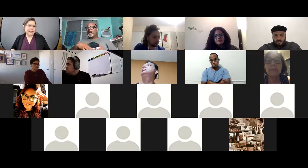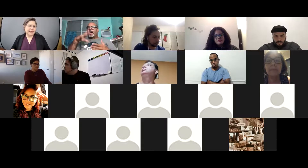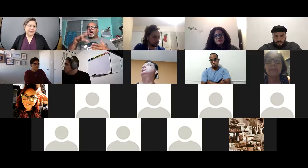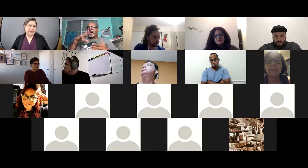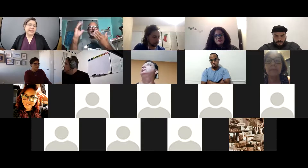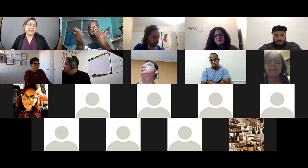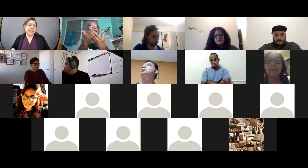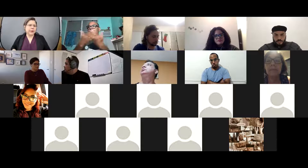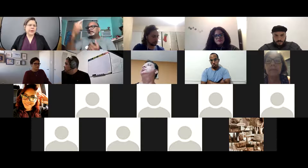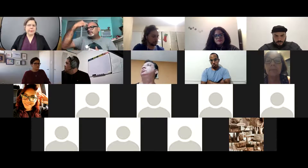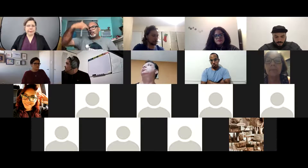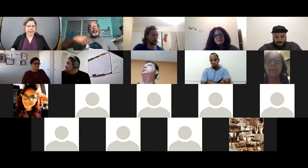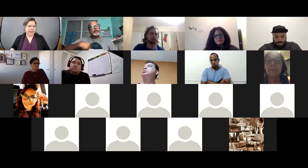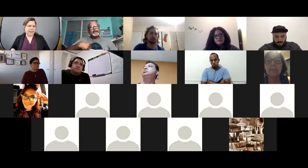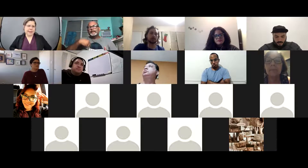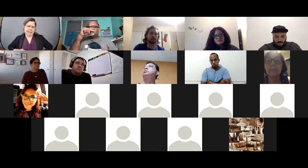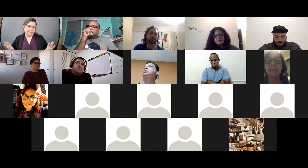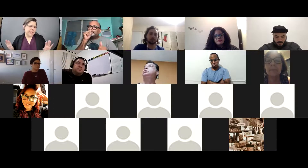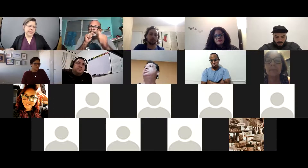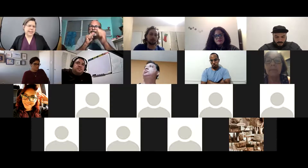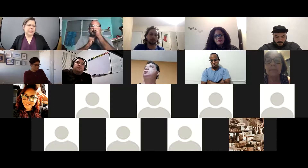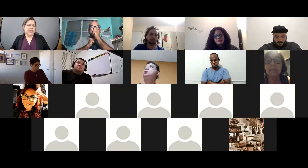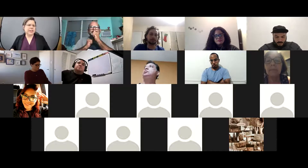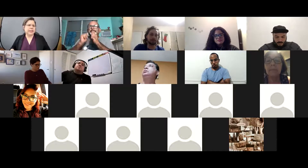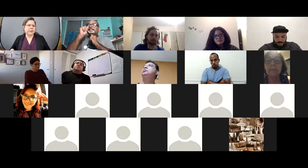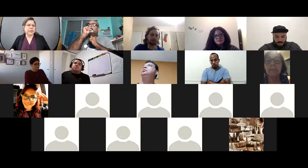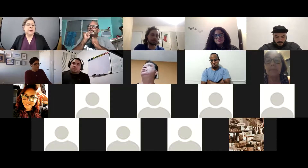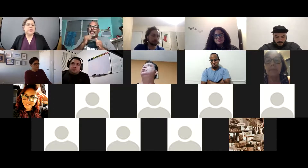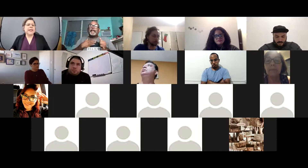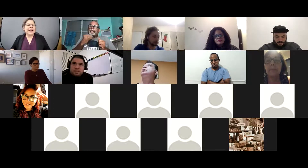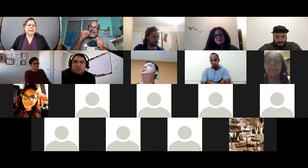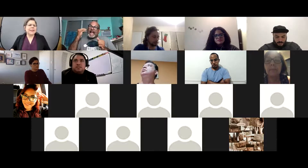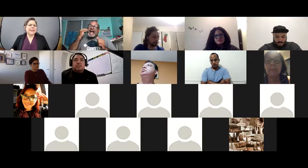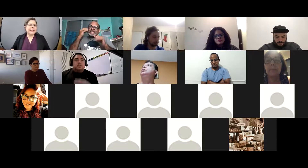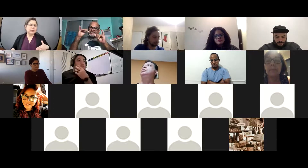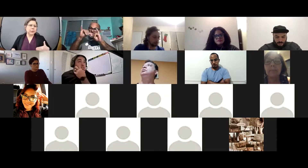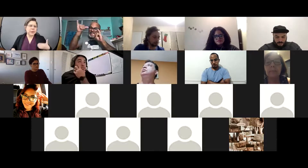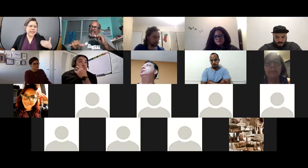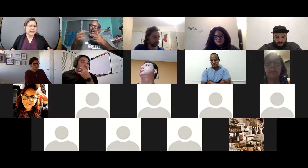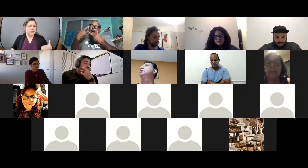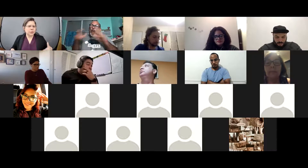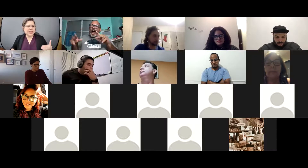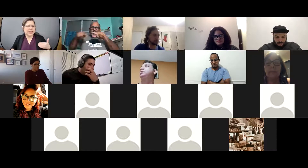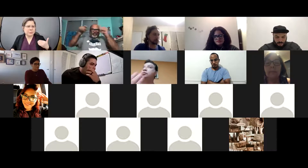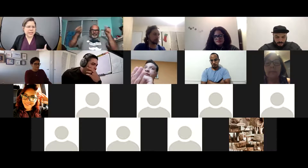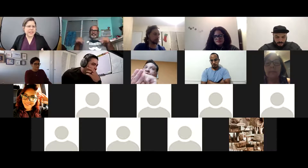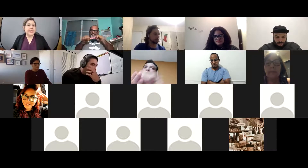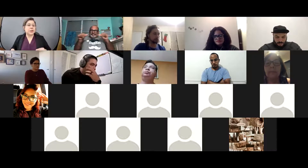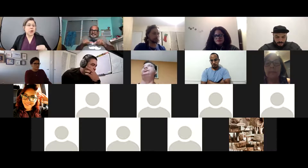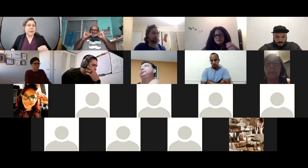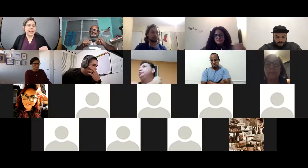hasta que se le vuelve a hacer la prueba para que ya salió negativo o sea hemos tenido muchas muchas